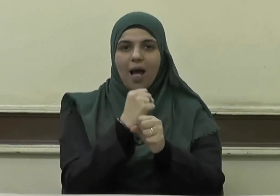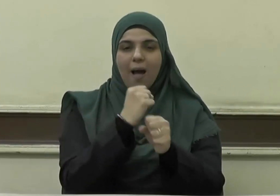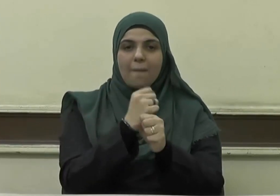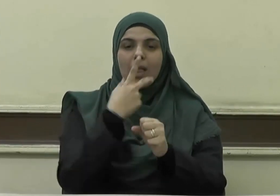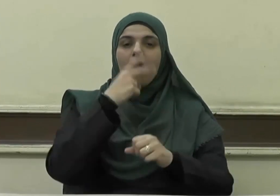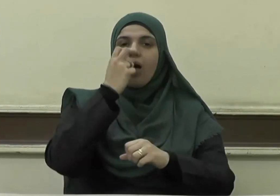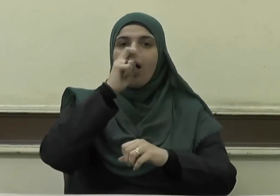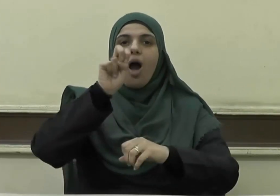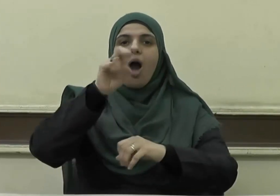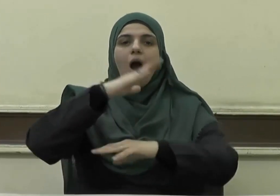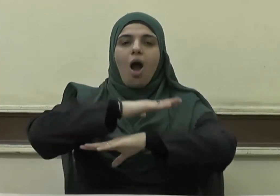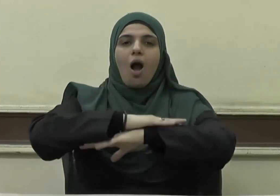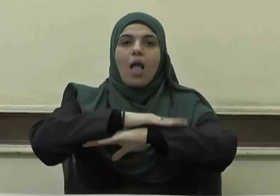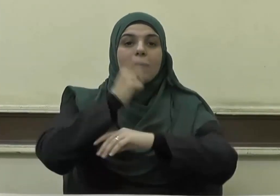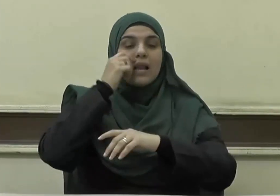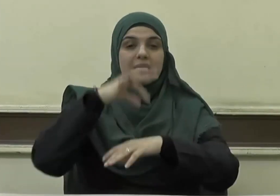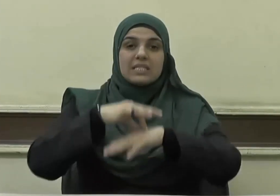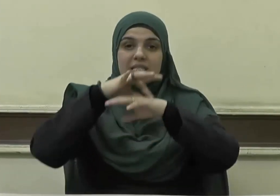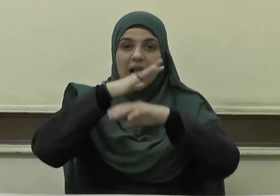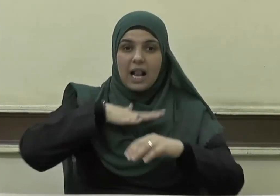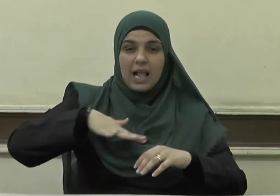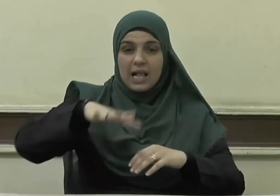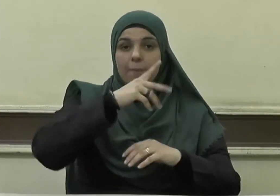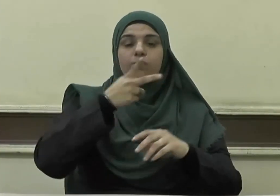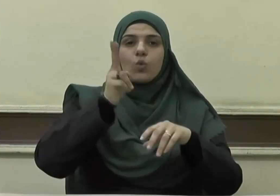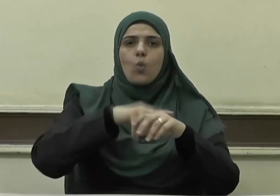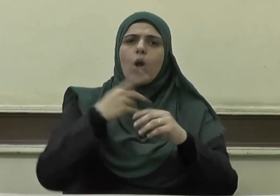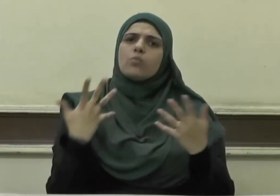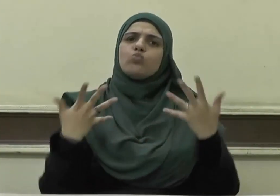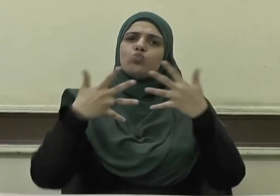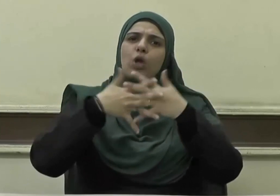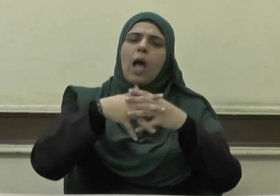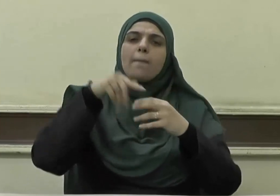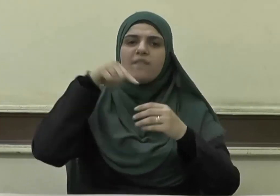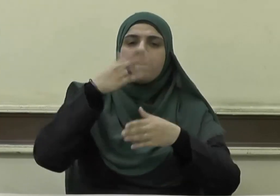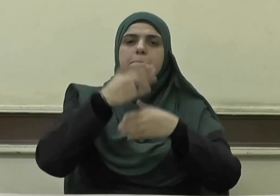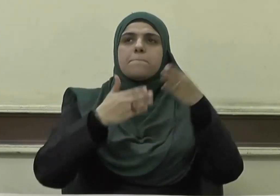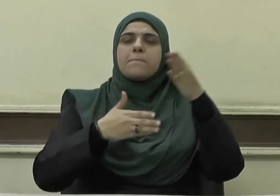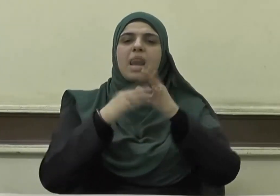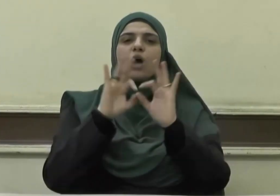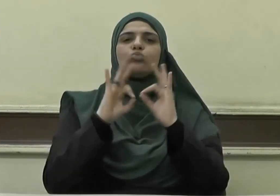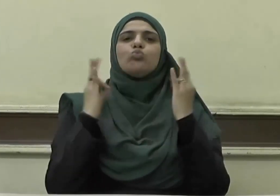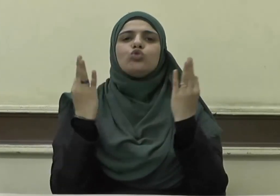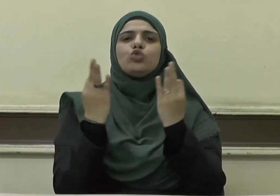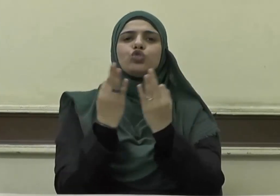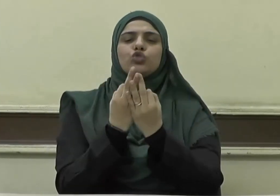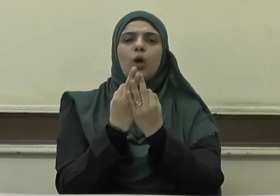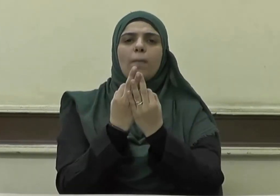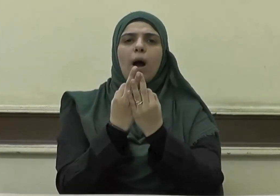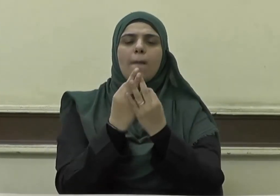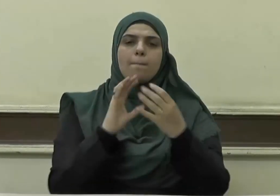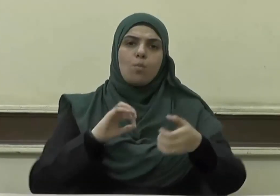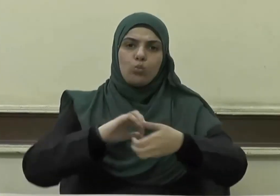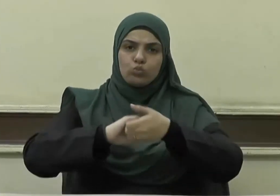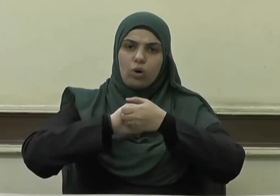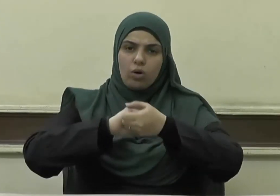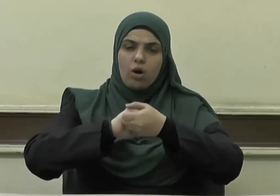الإنسانية ويسهم في بناء مجتمع مترابط زكي